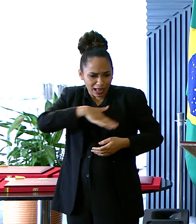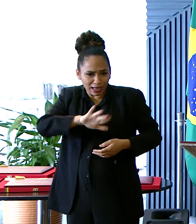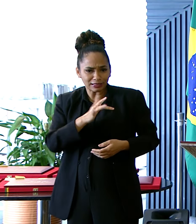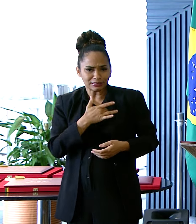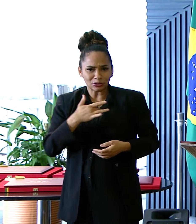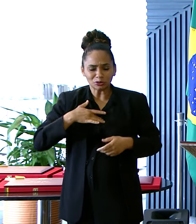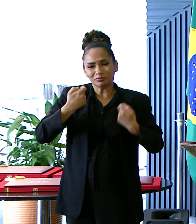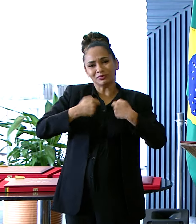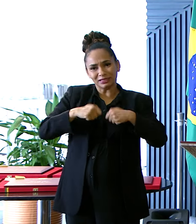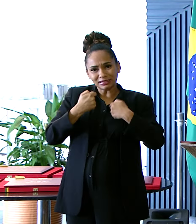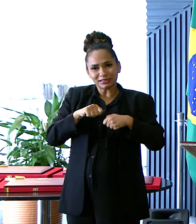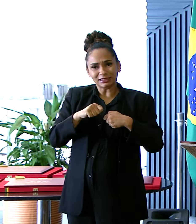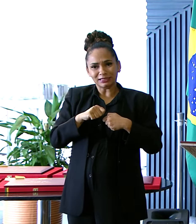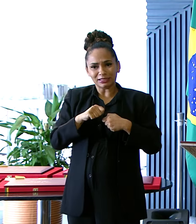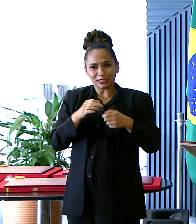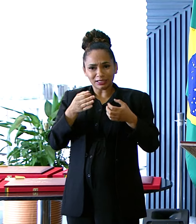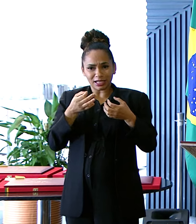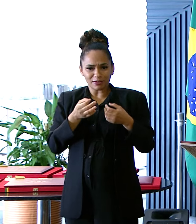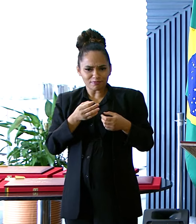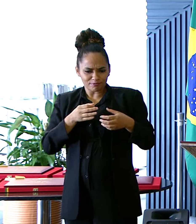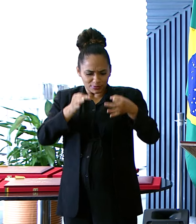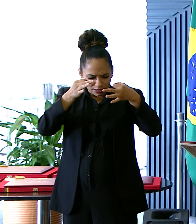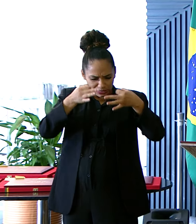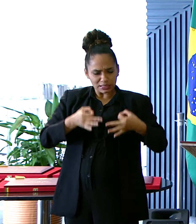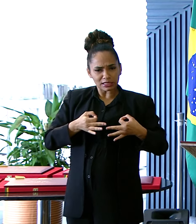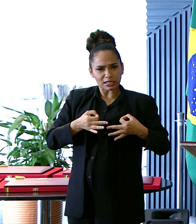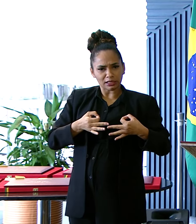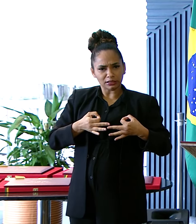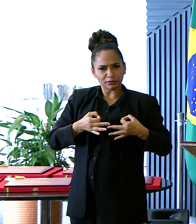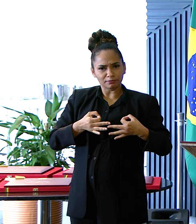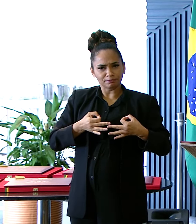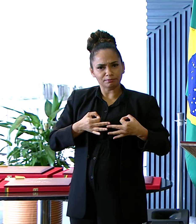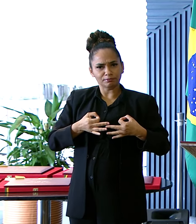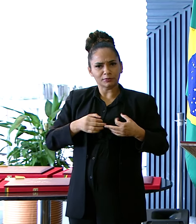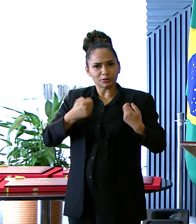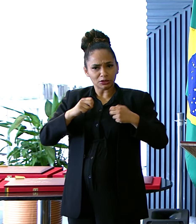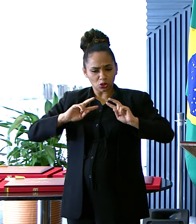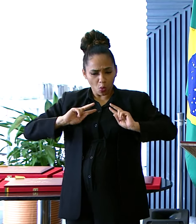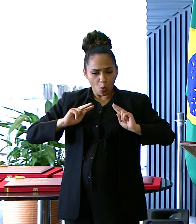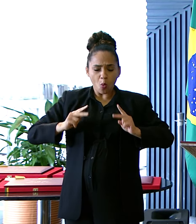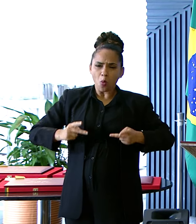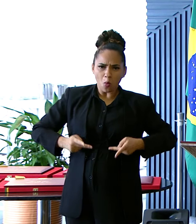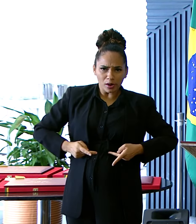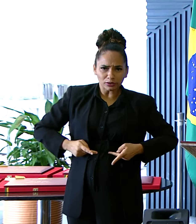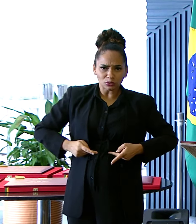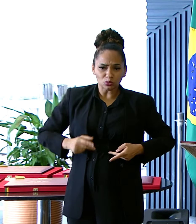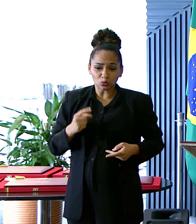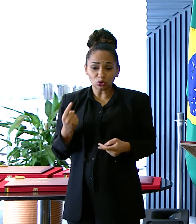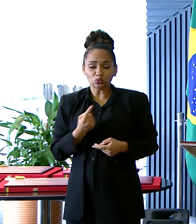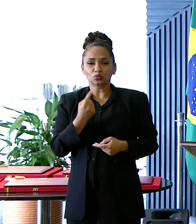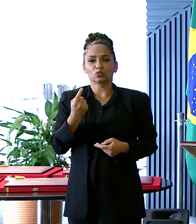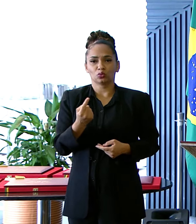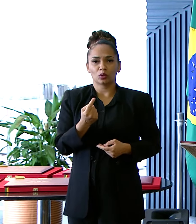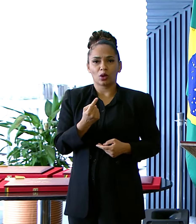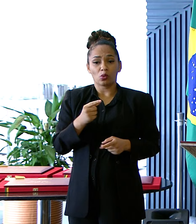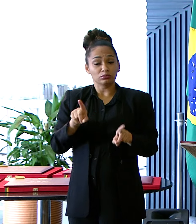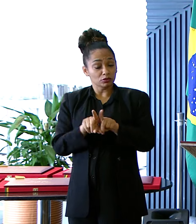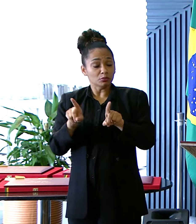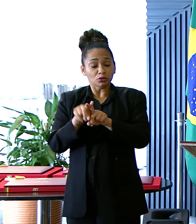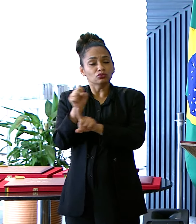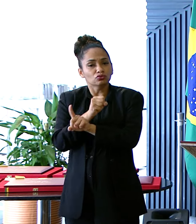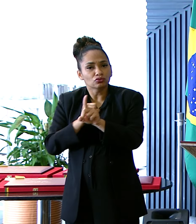considerada Na integralidade Da condição humana Na integralidade Individual E social